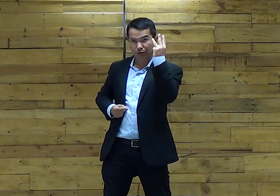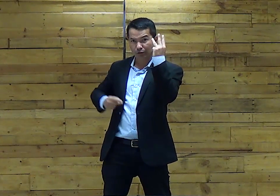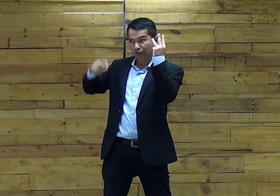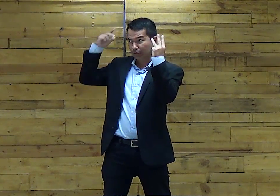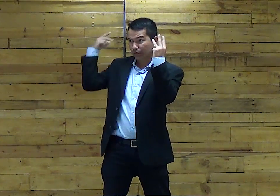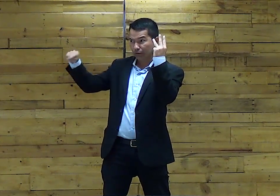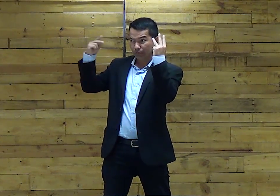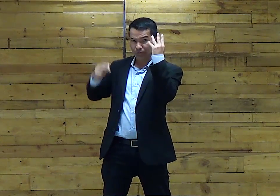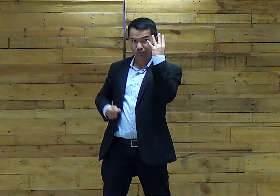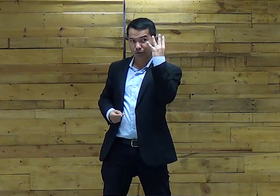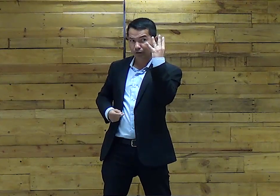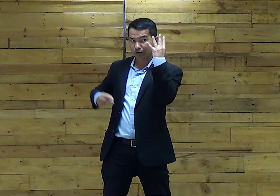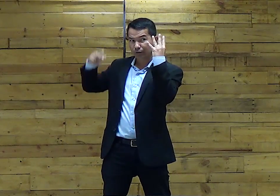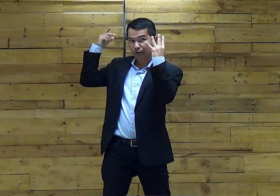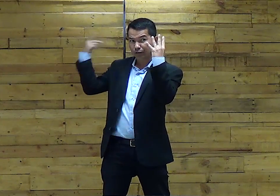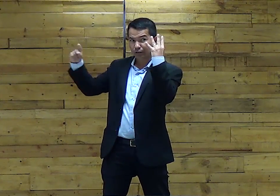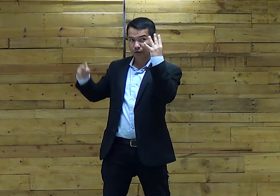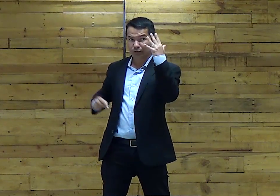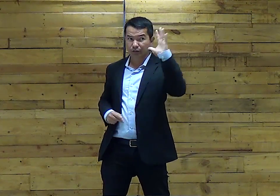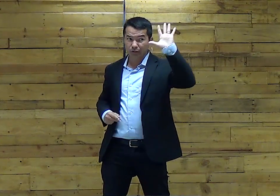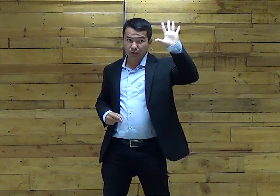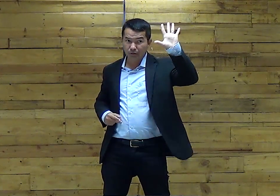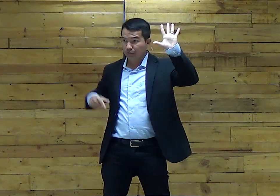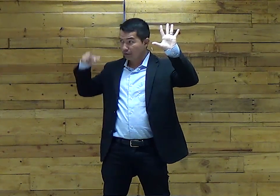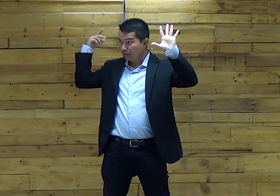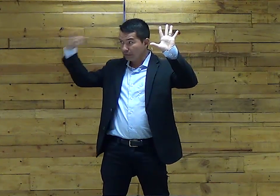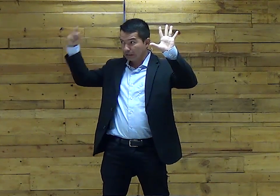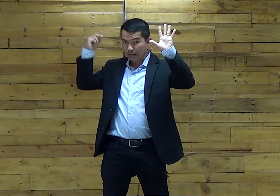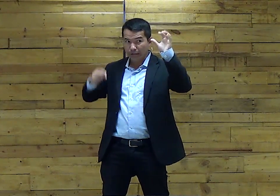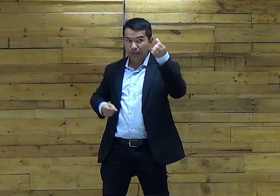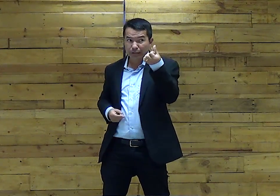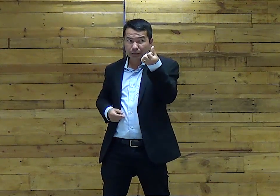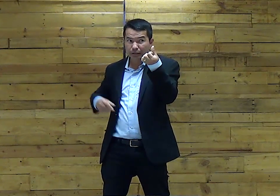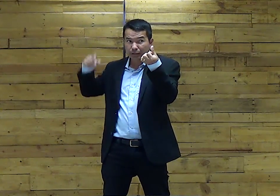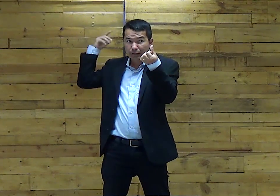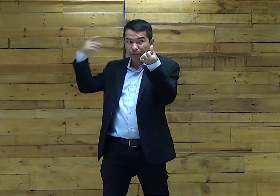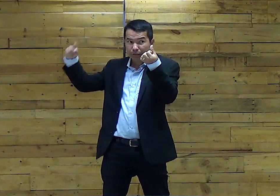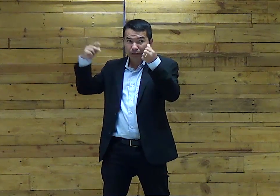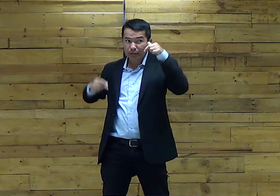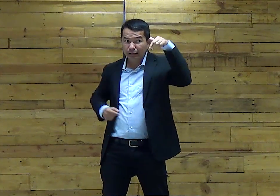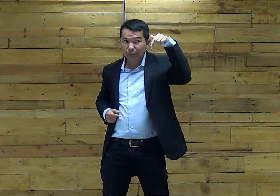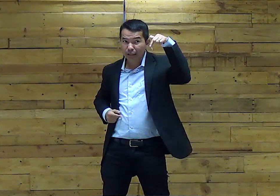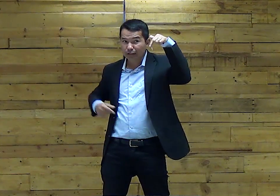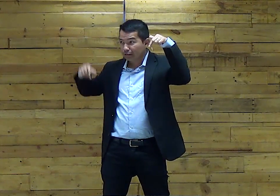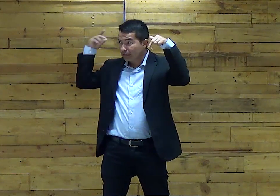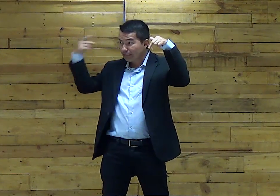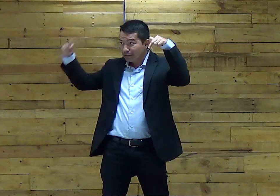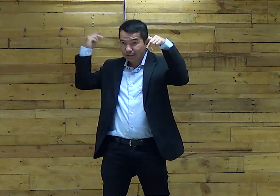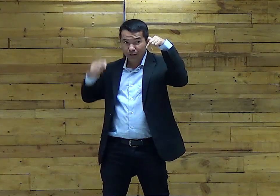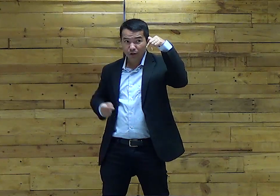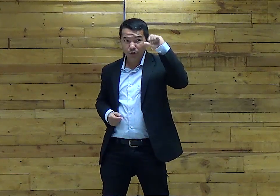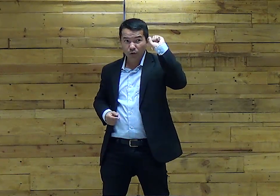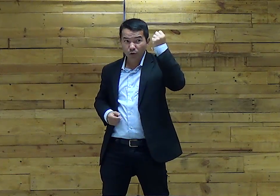pragas Três Quatro Cinco pragas Seis Sete pragas